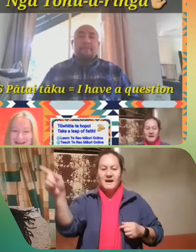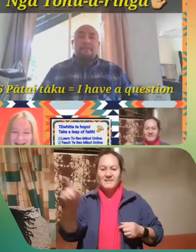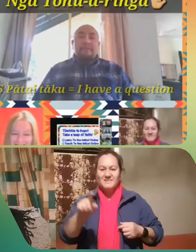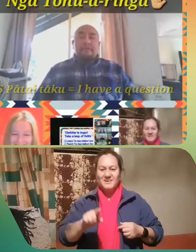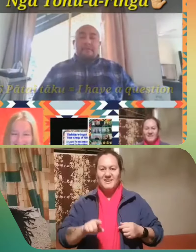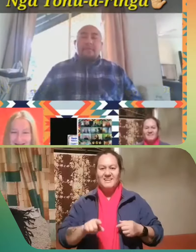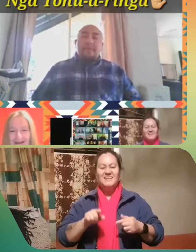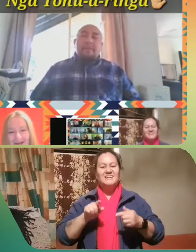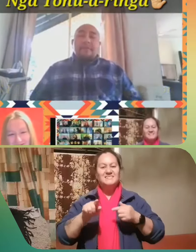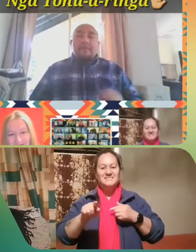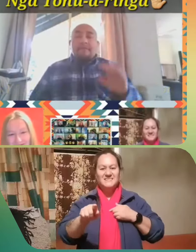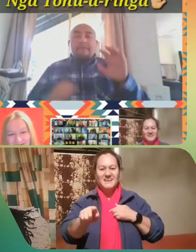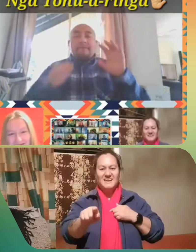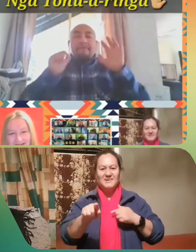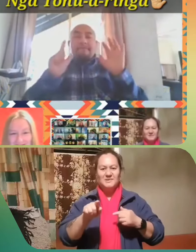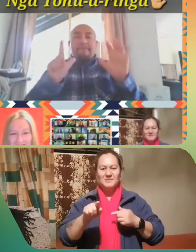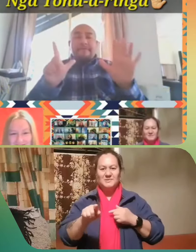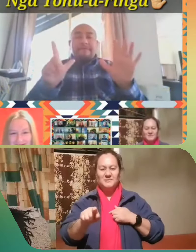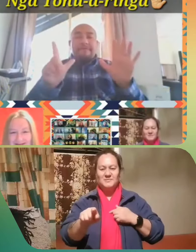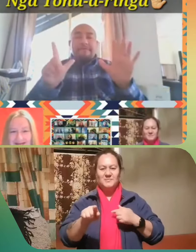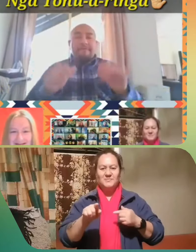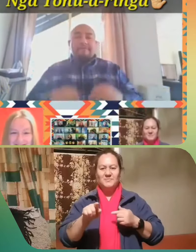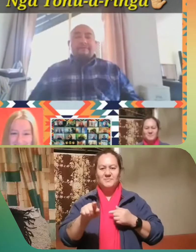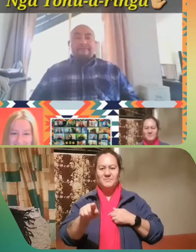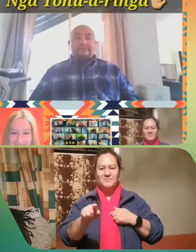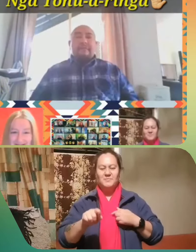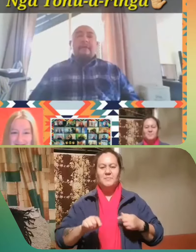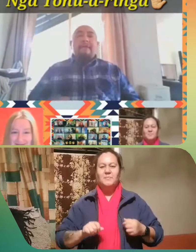Pātai tākuu.